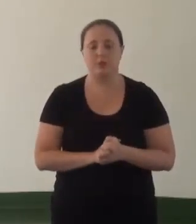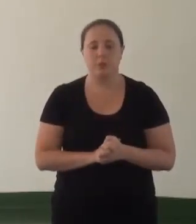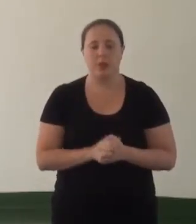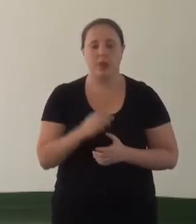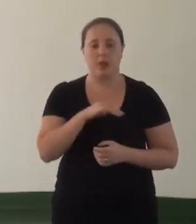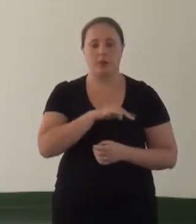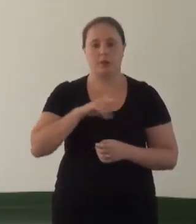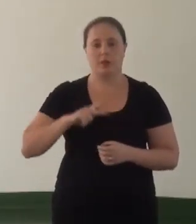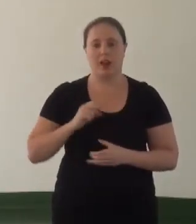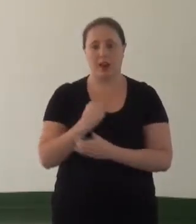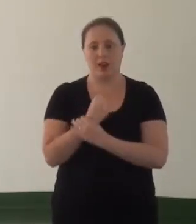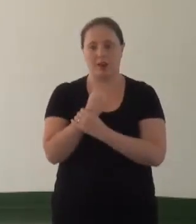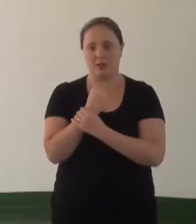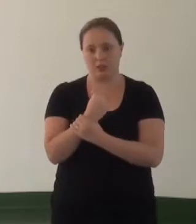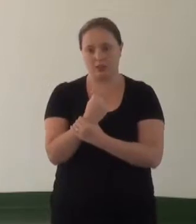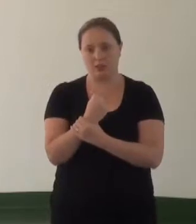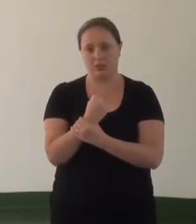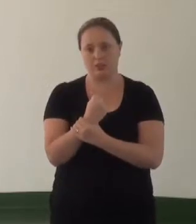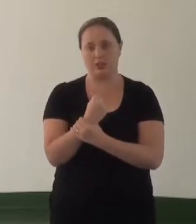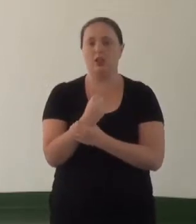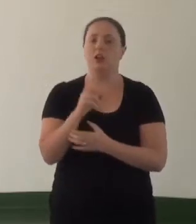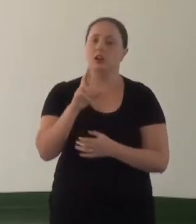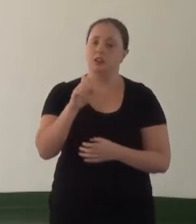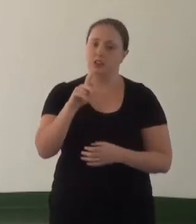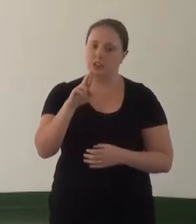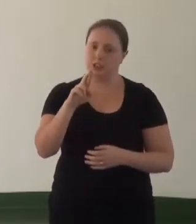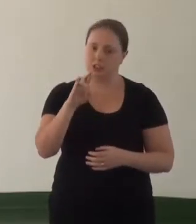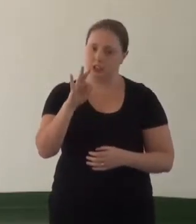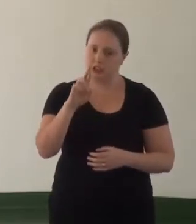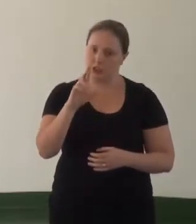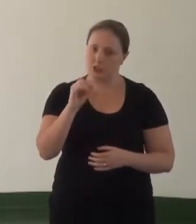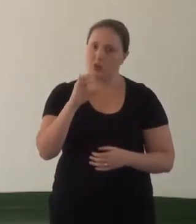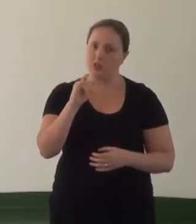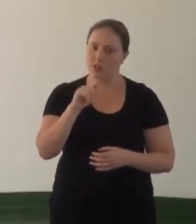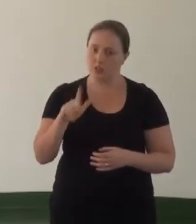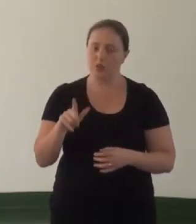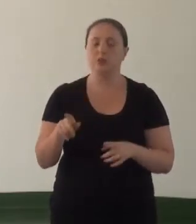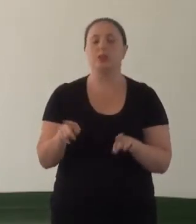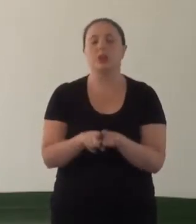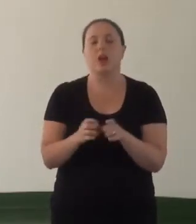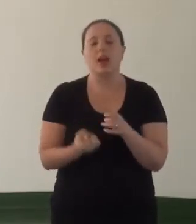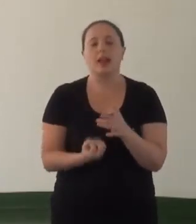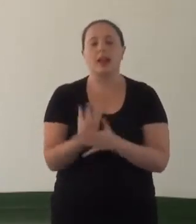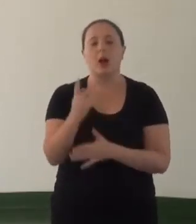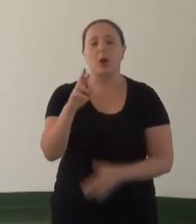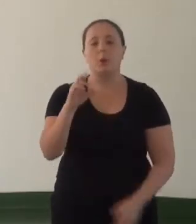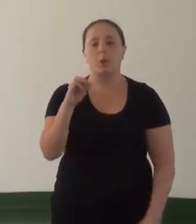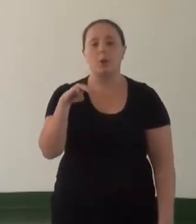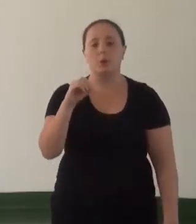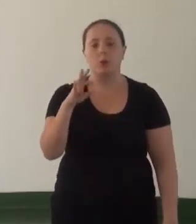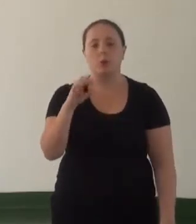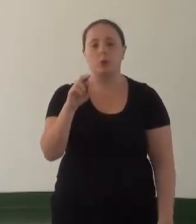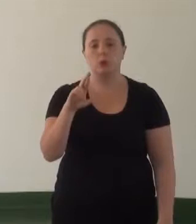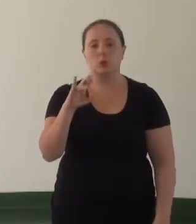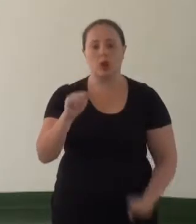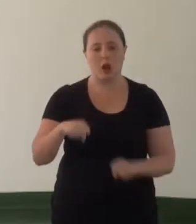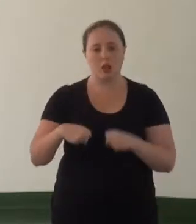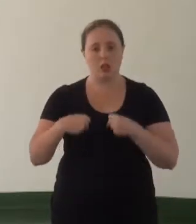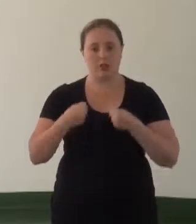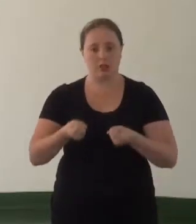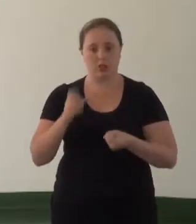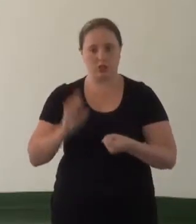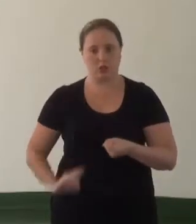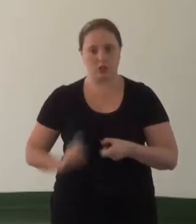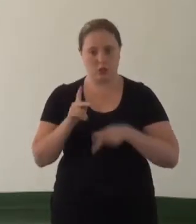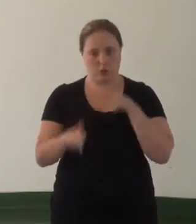sentido de garantir o terceiro documento de espacidade civil, criar promotoria ou coordenadoria com atribuição específica para a defesa de direitos da população de